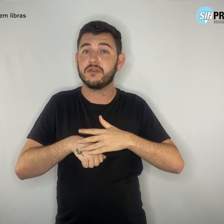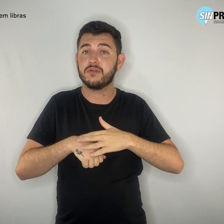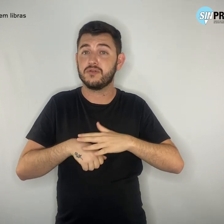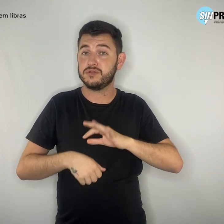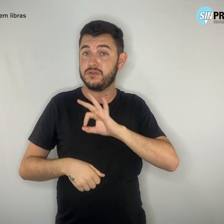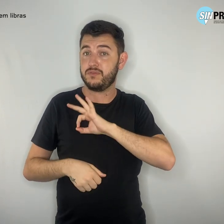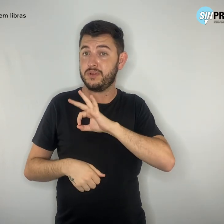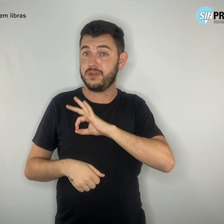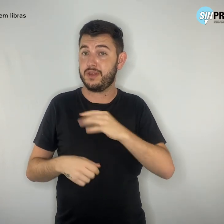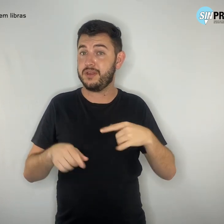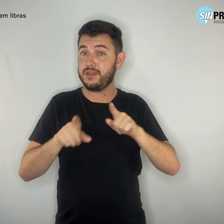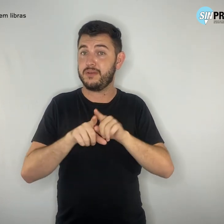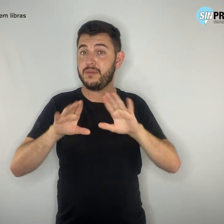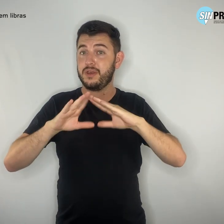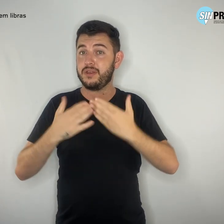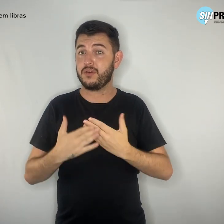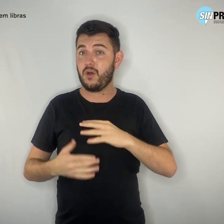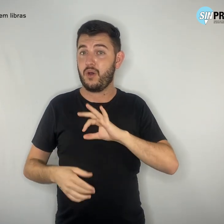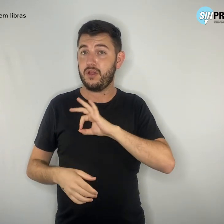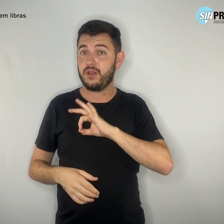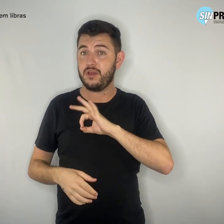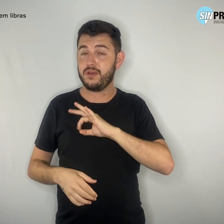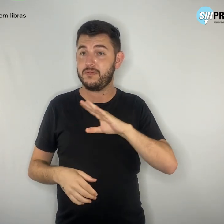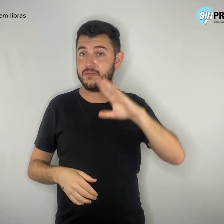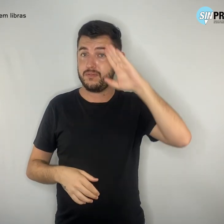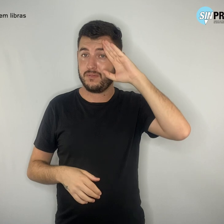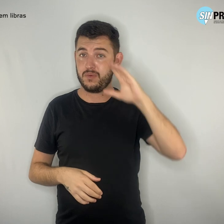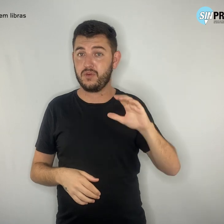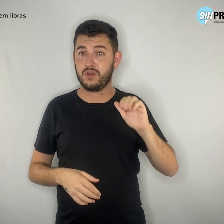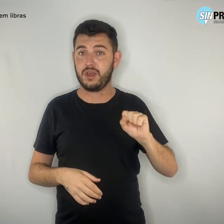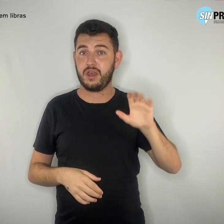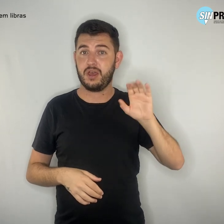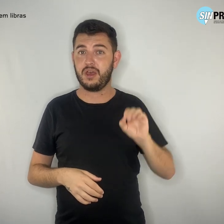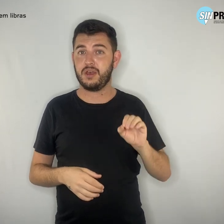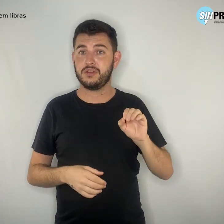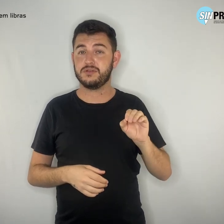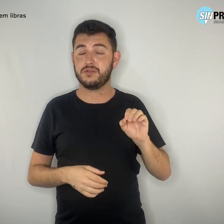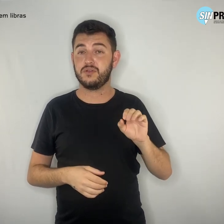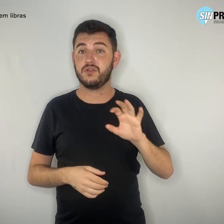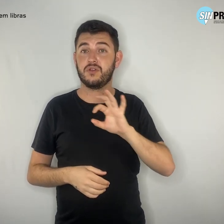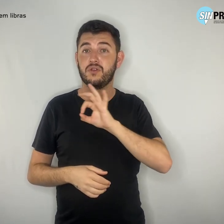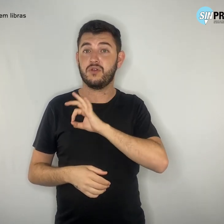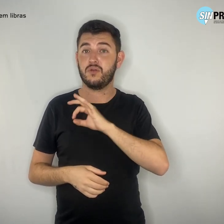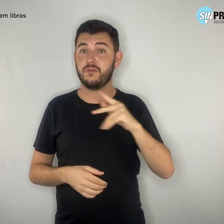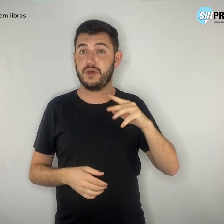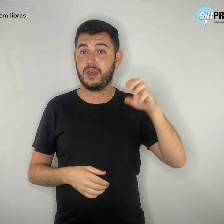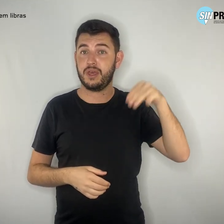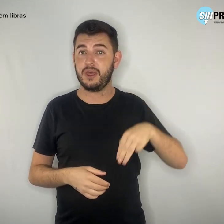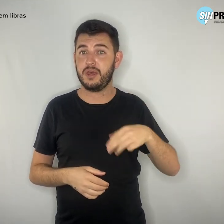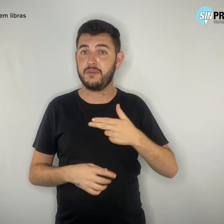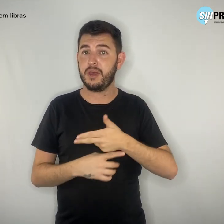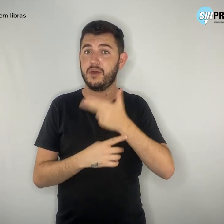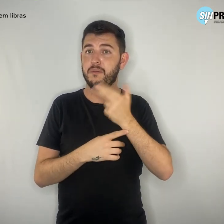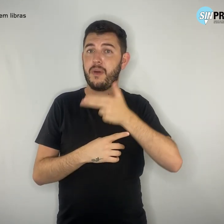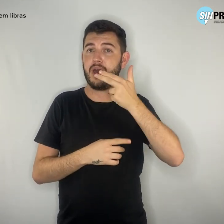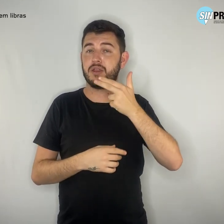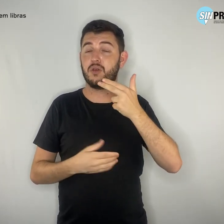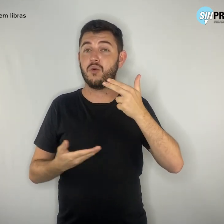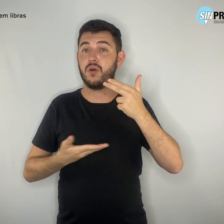O caso do policial militar que matou um colega dentro da viatura onde estavam e em seguida